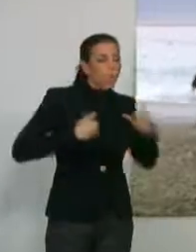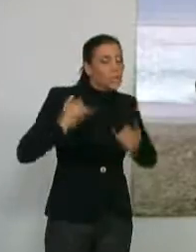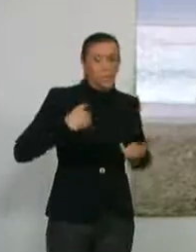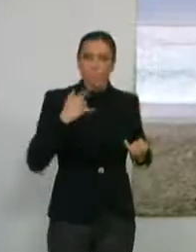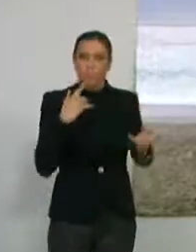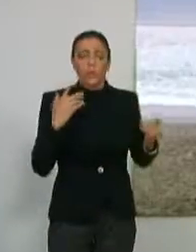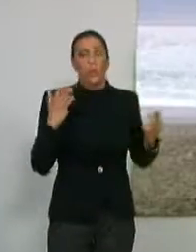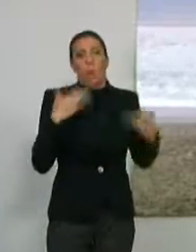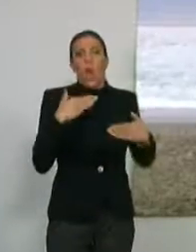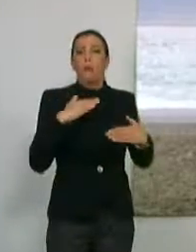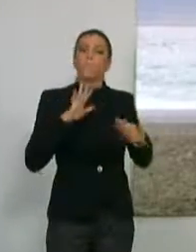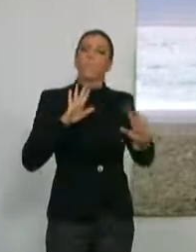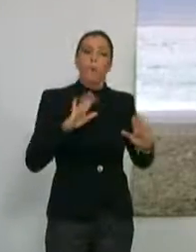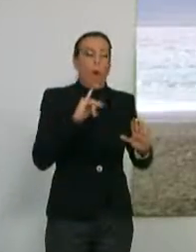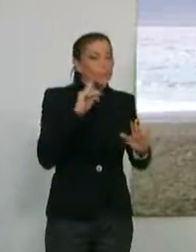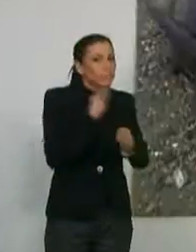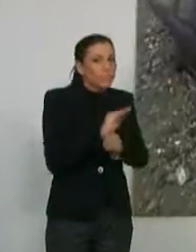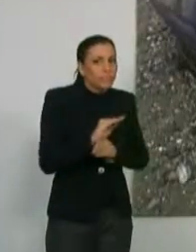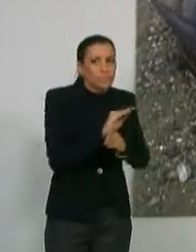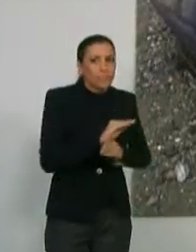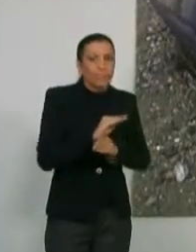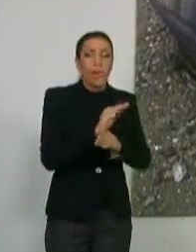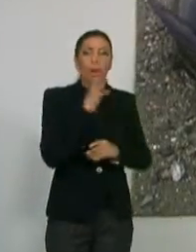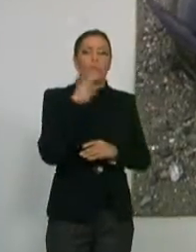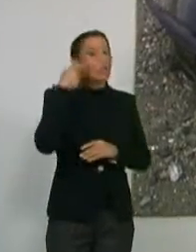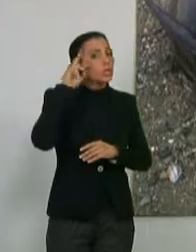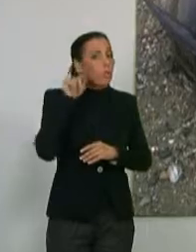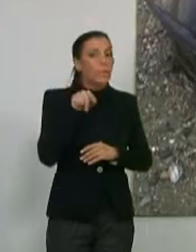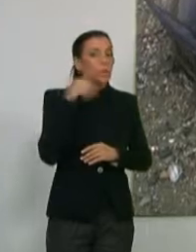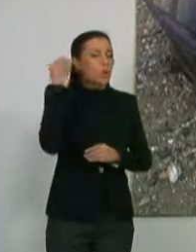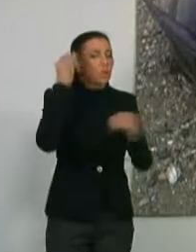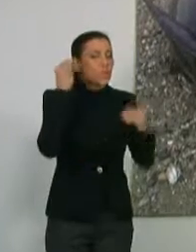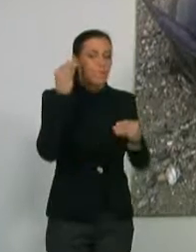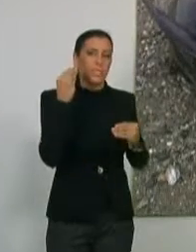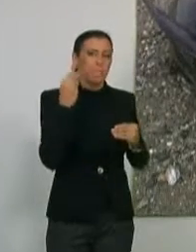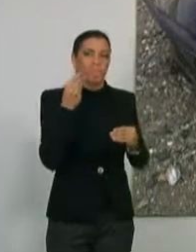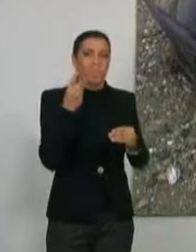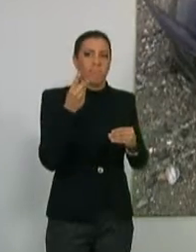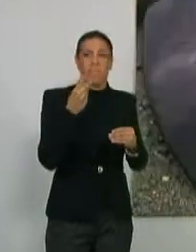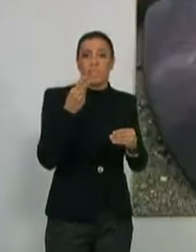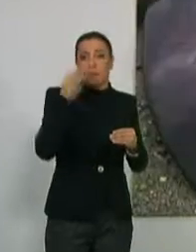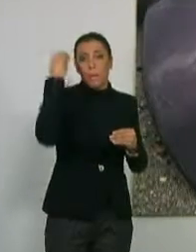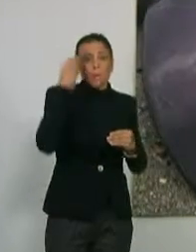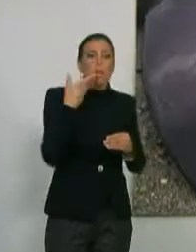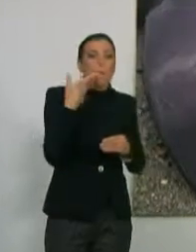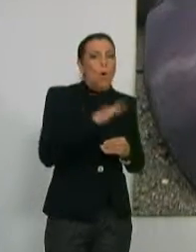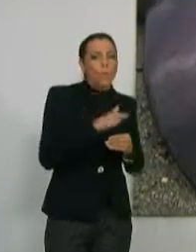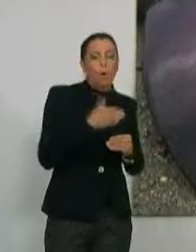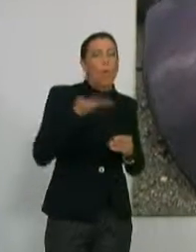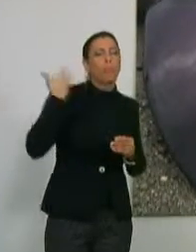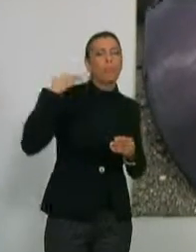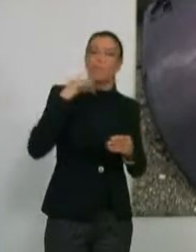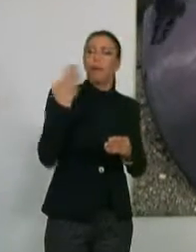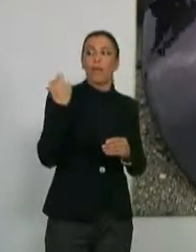se encuentra en buen estado de conservación por lo que los expertos consideran que no lleva mucho tiempo muerto.